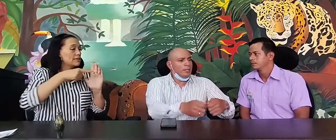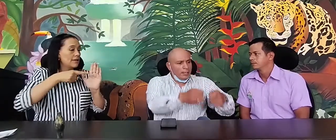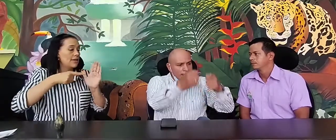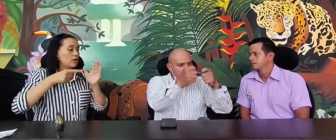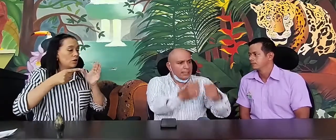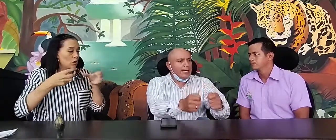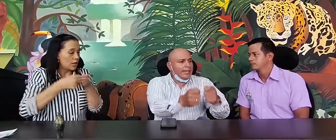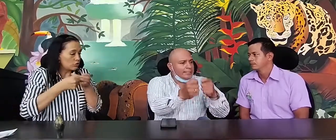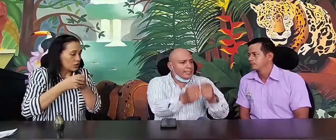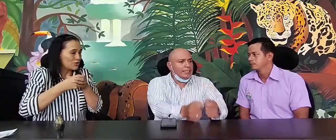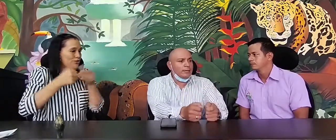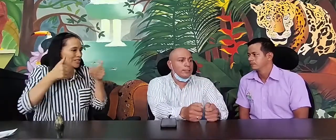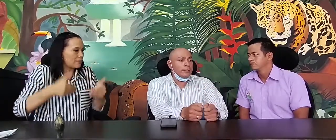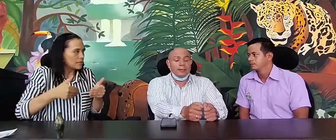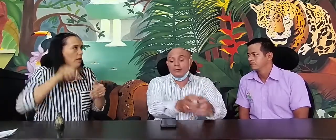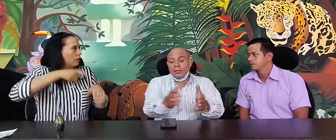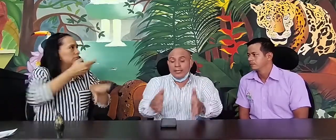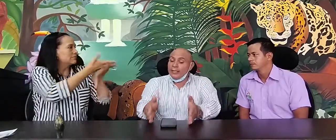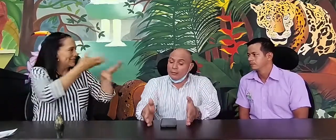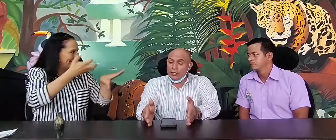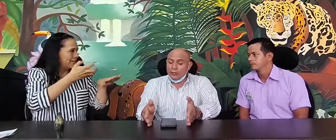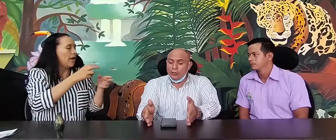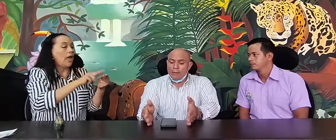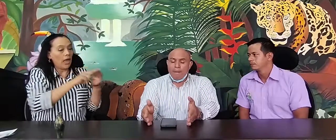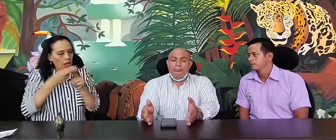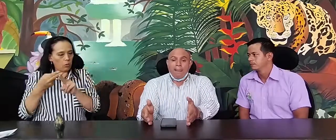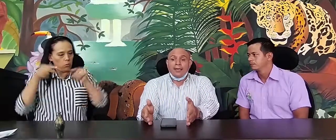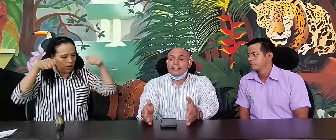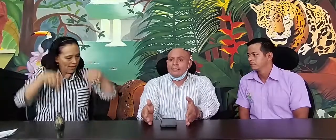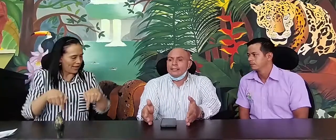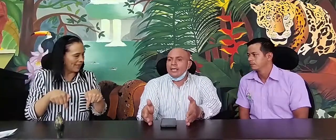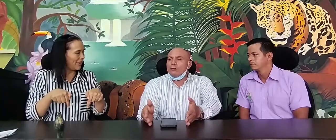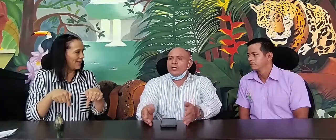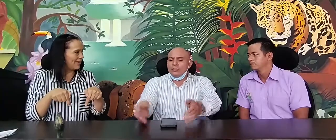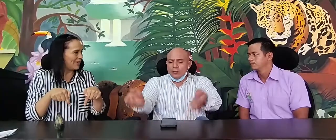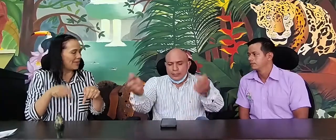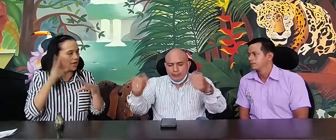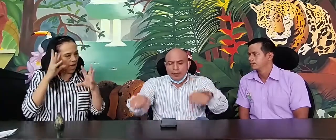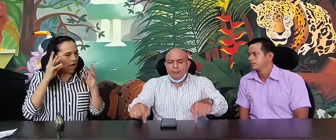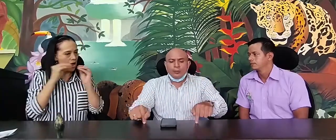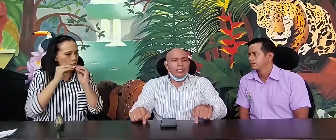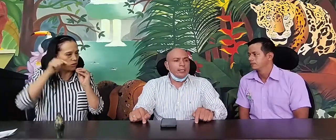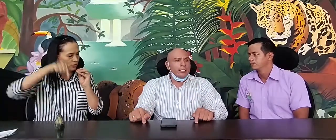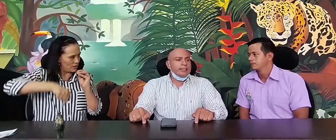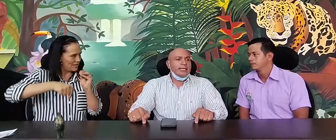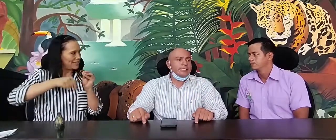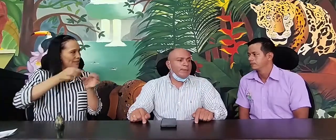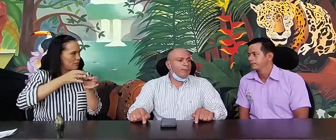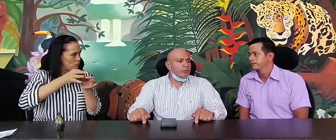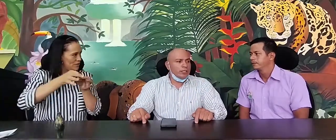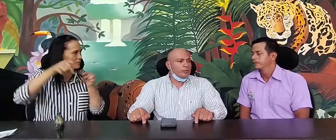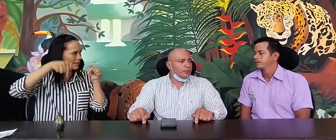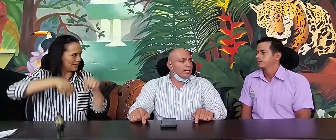a hacerla exigir. De igual manera, cuando a través de acuerdo municipal, porque ya está en proceso, ya,